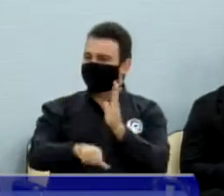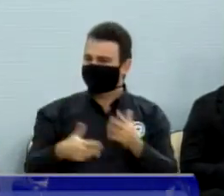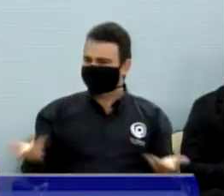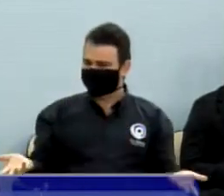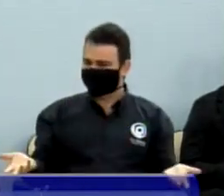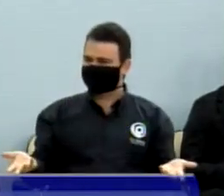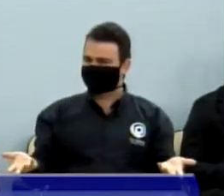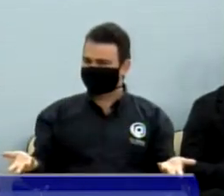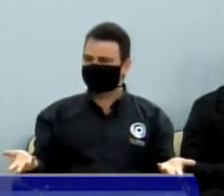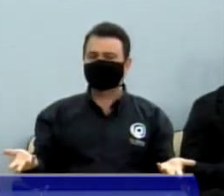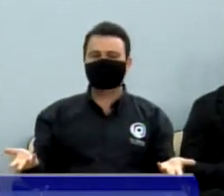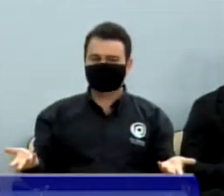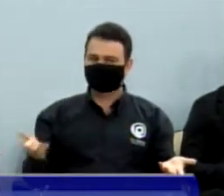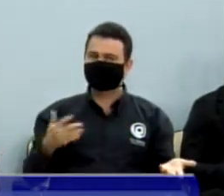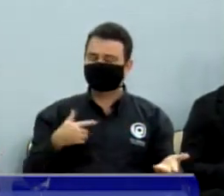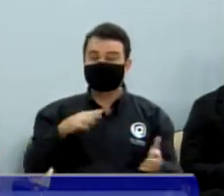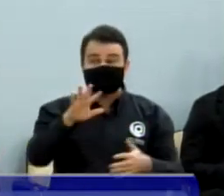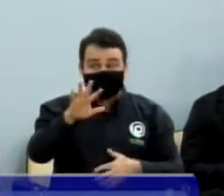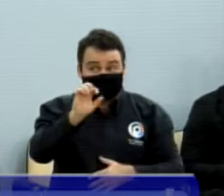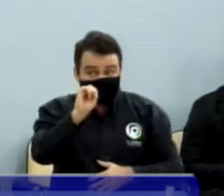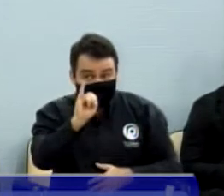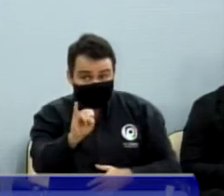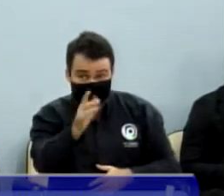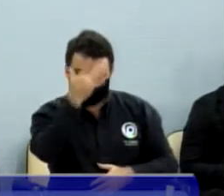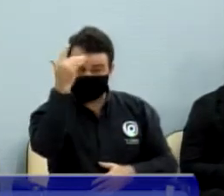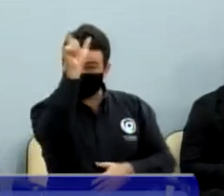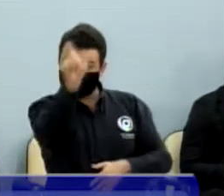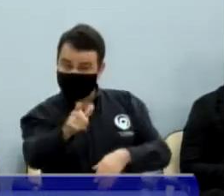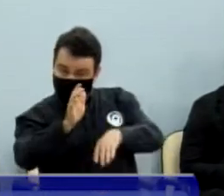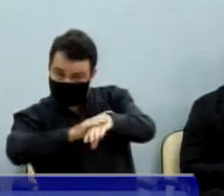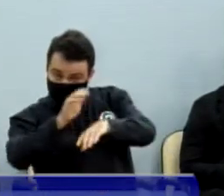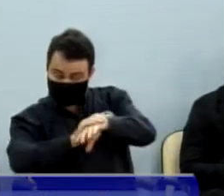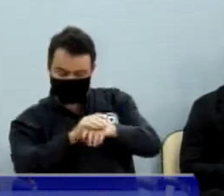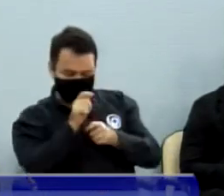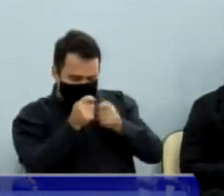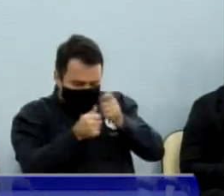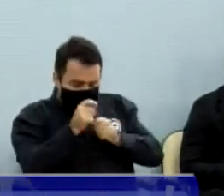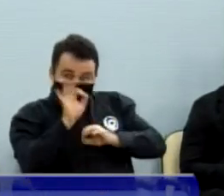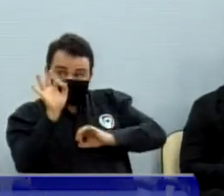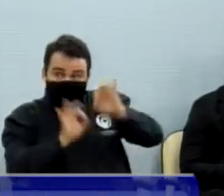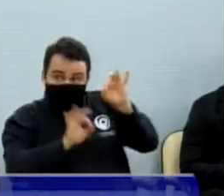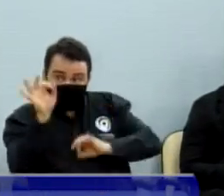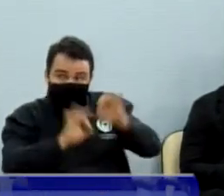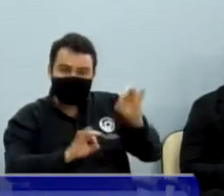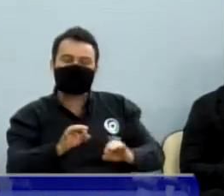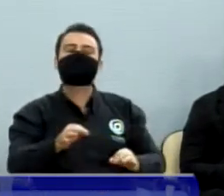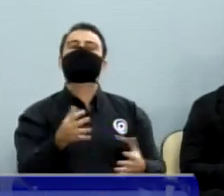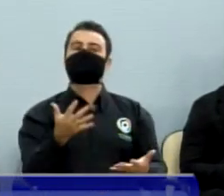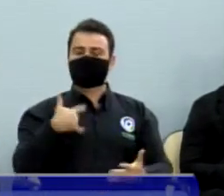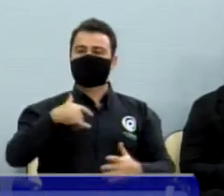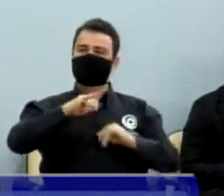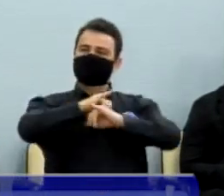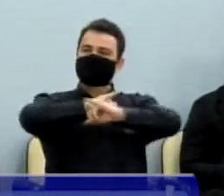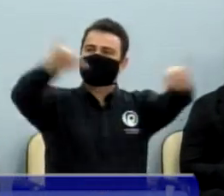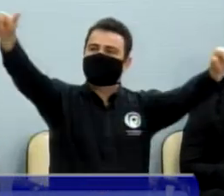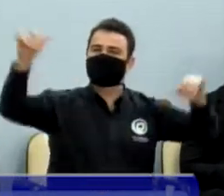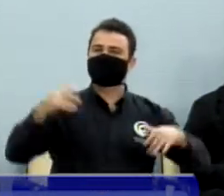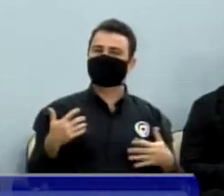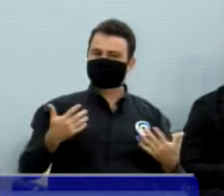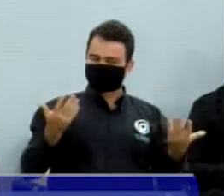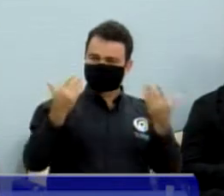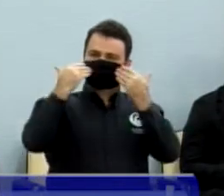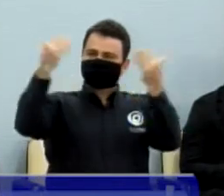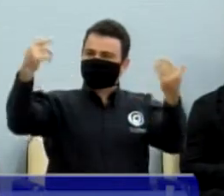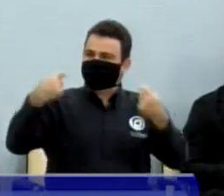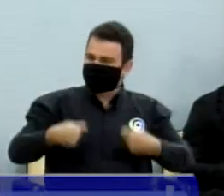envolva com ilicitude, com ilegalidade, que esse covarde venha a público falar. Mas não são apenas